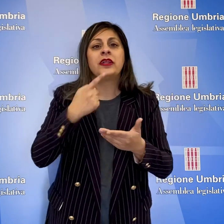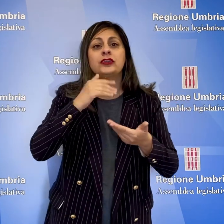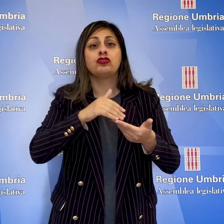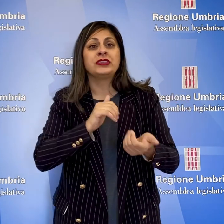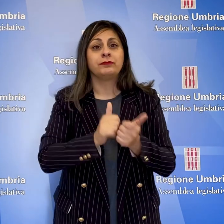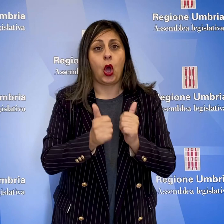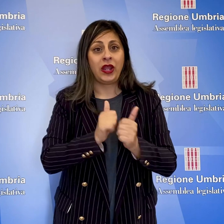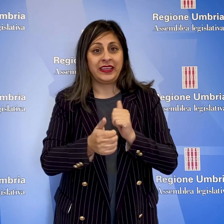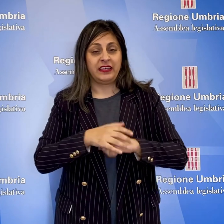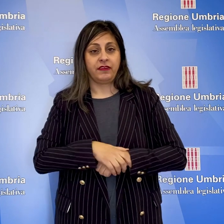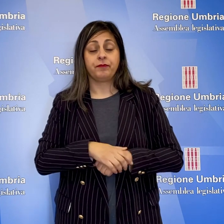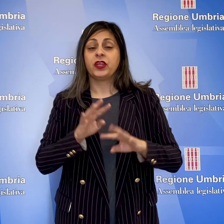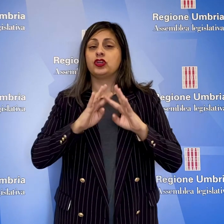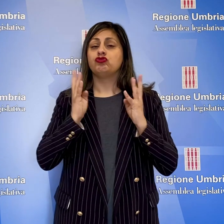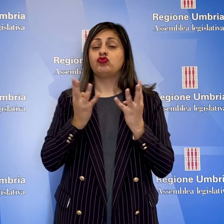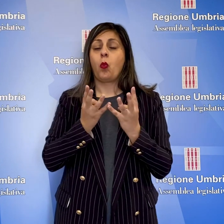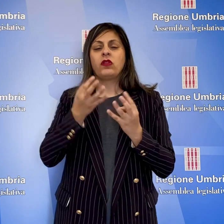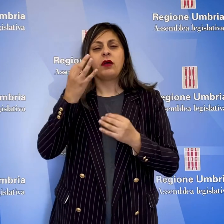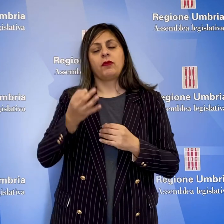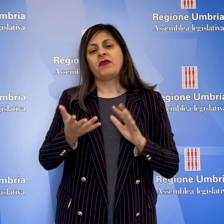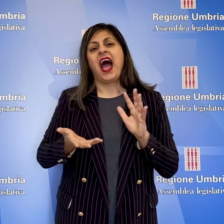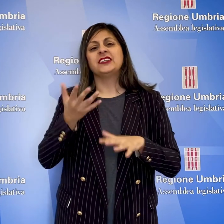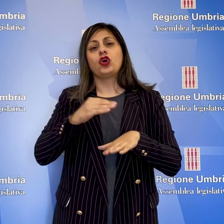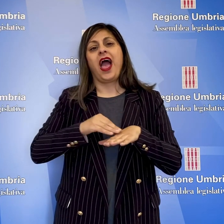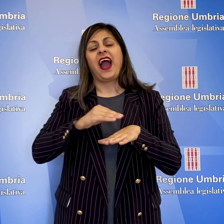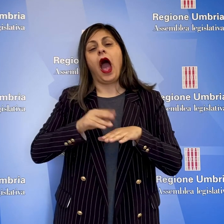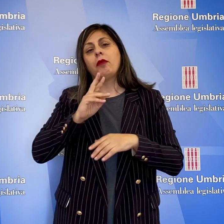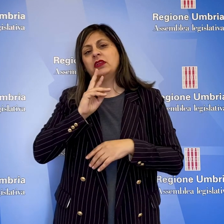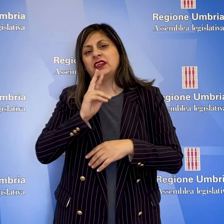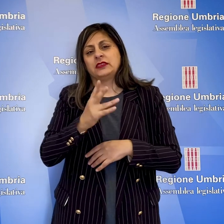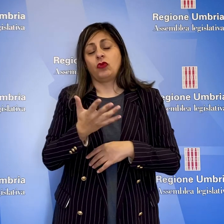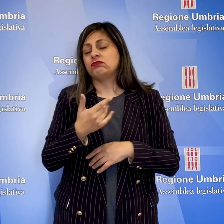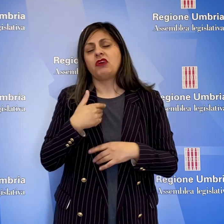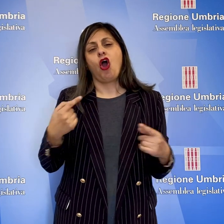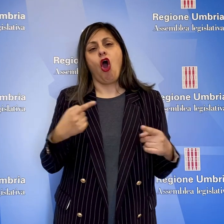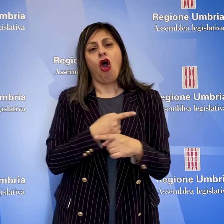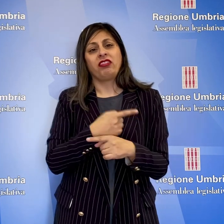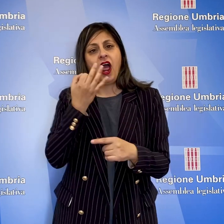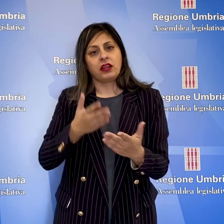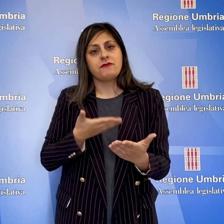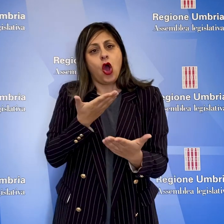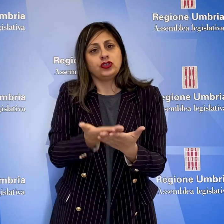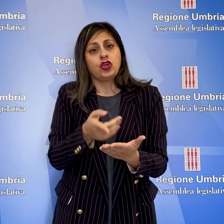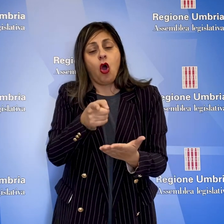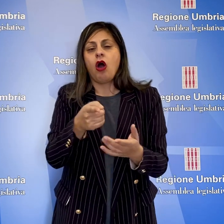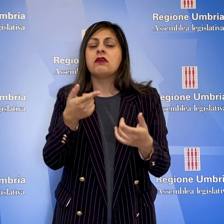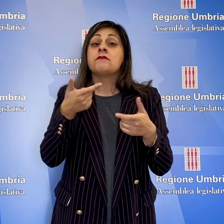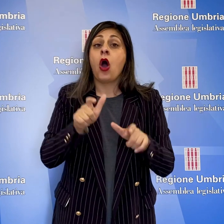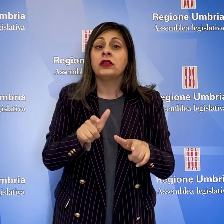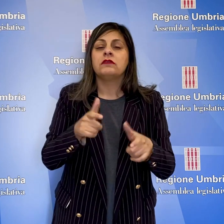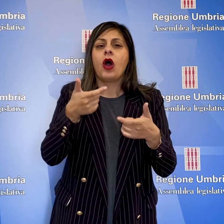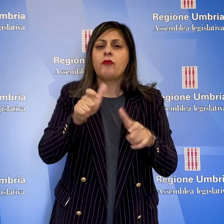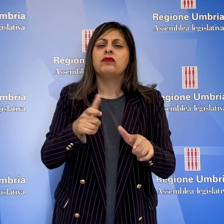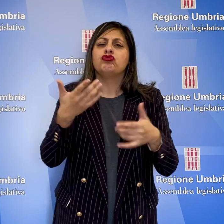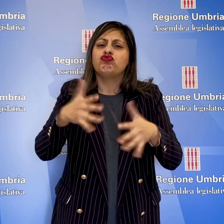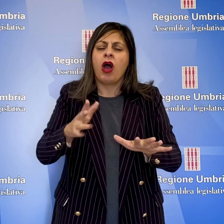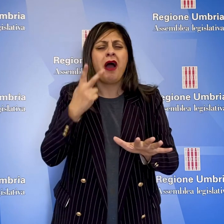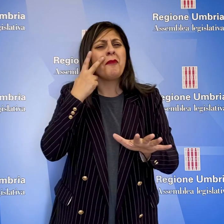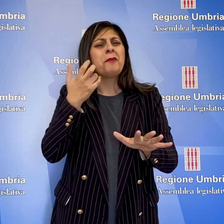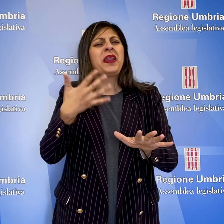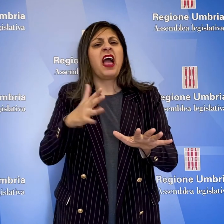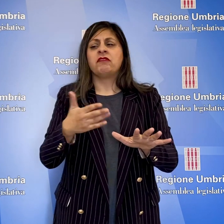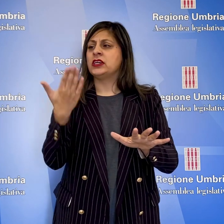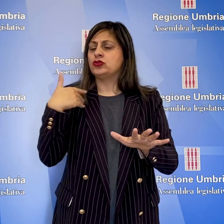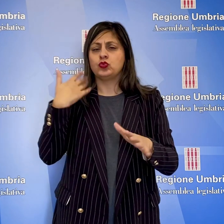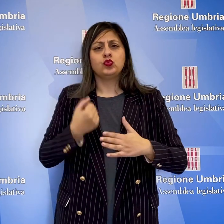alle società sportive. La giunta, attraverso l'assessore Paola Gabiti, si è detta contraria alla mozione, alla luce del fatto di aver già